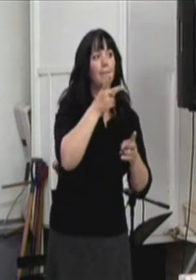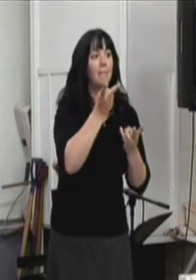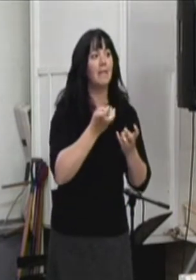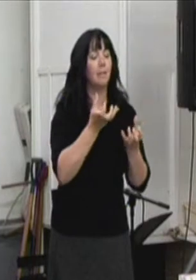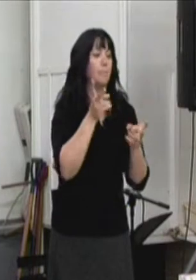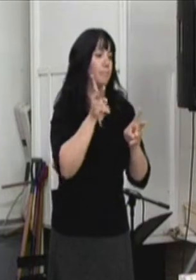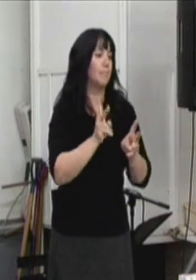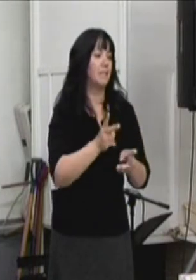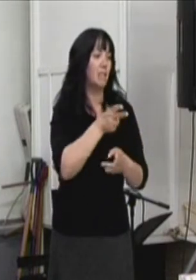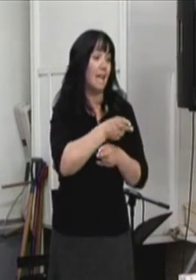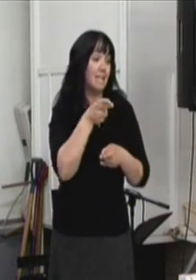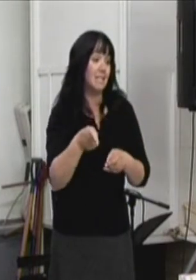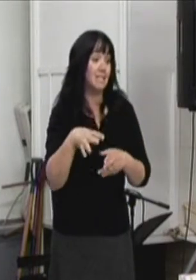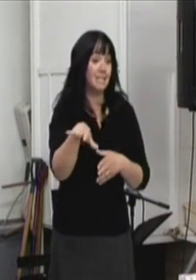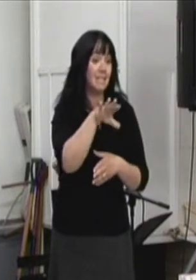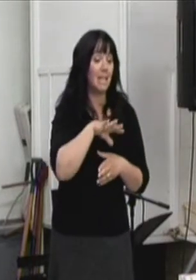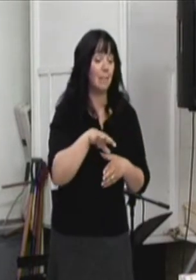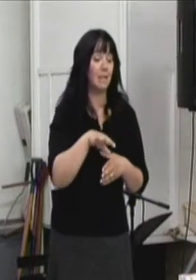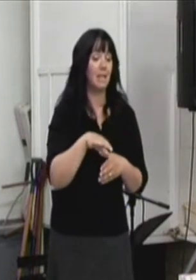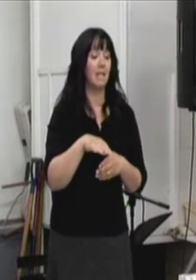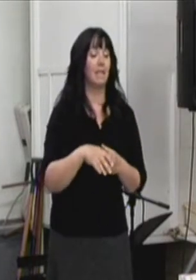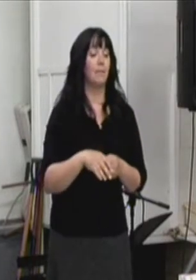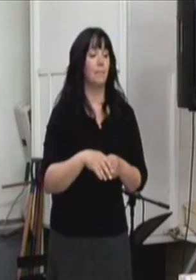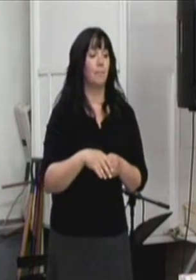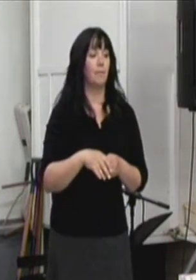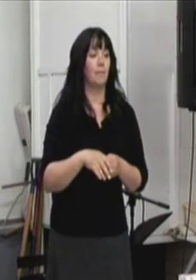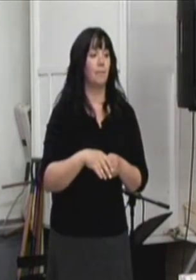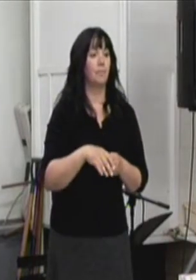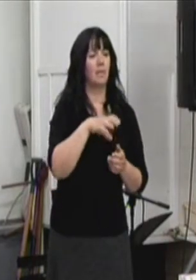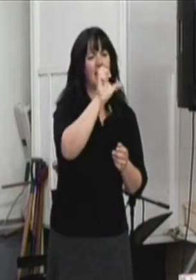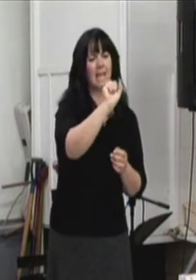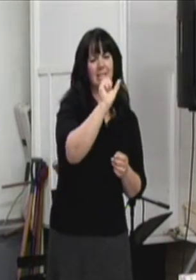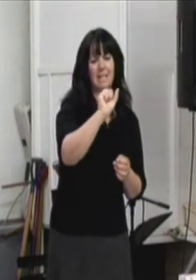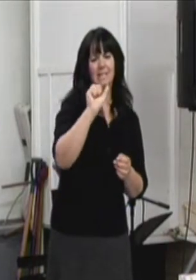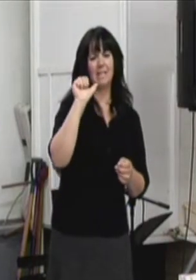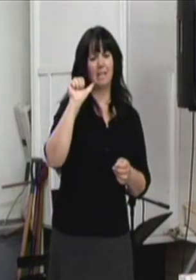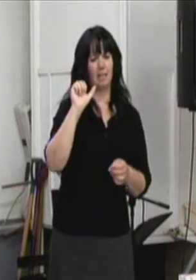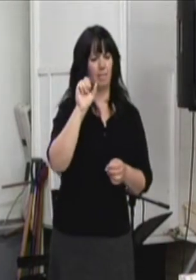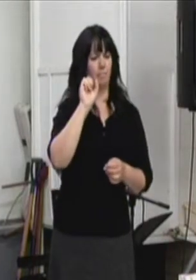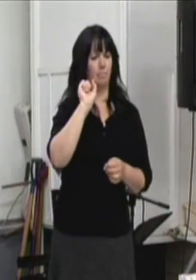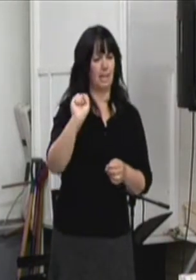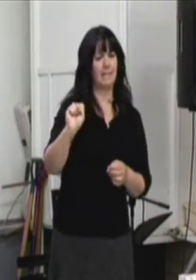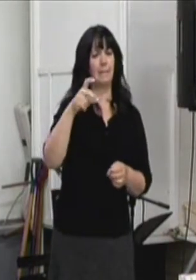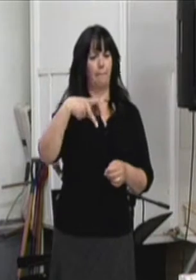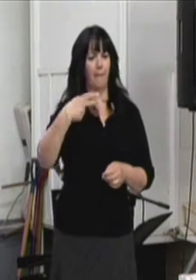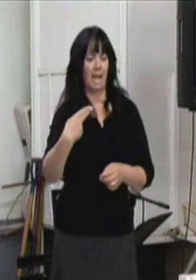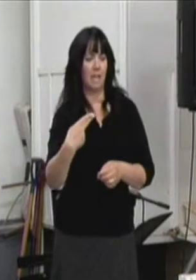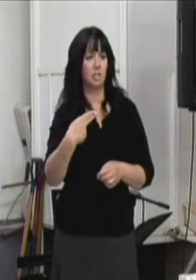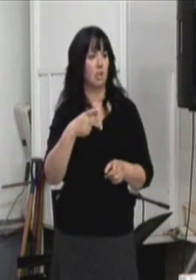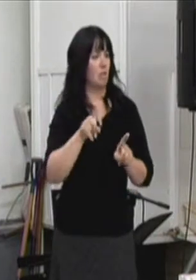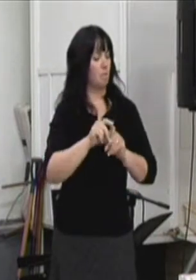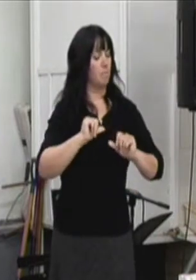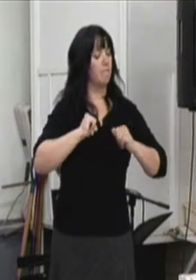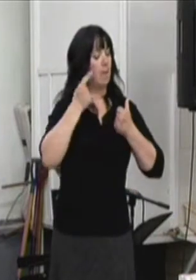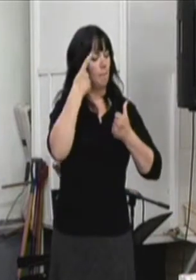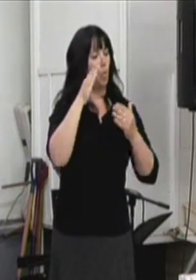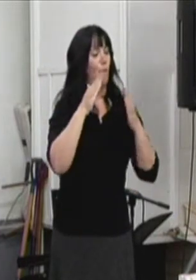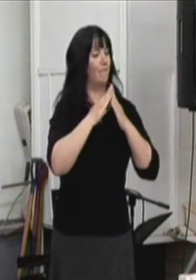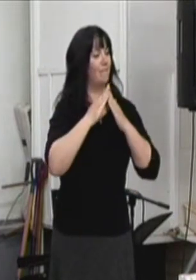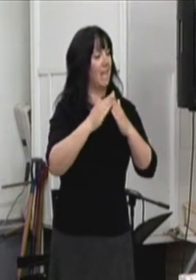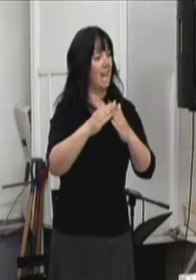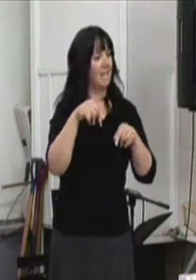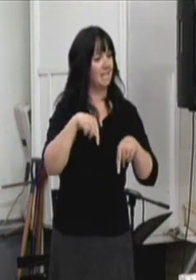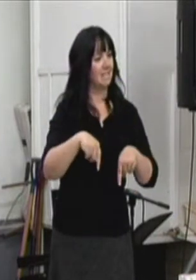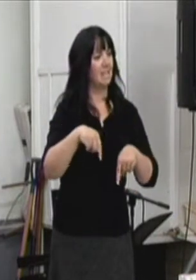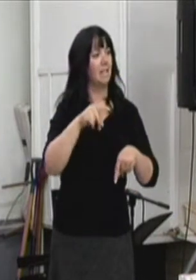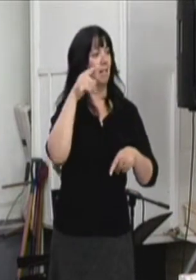à la situation des personnes handicapées, soit la SSSPH, est un honneur pour notre ville et toute la